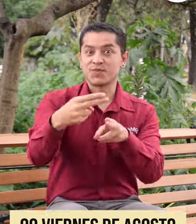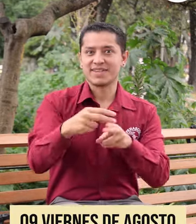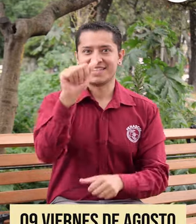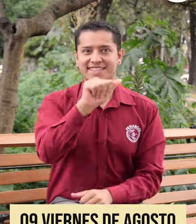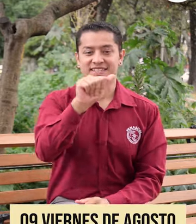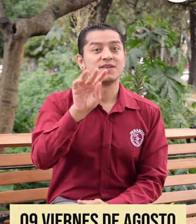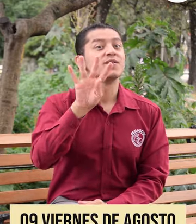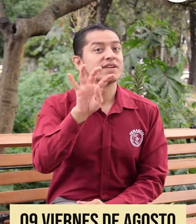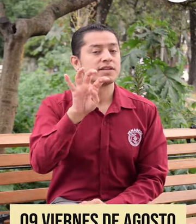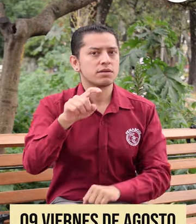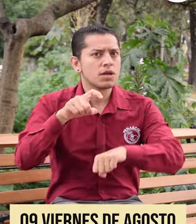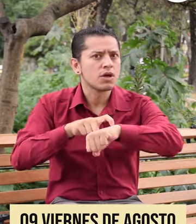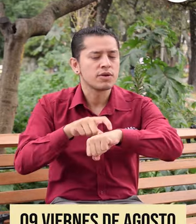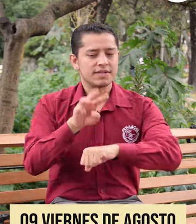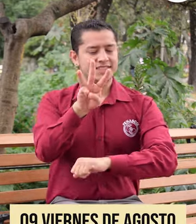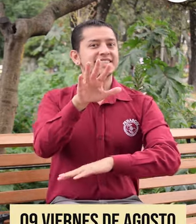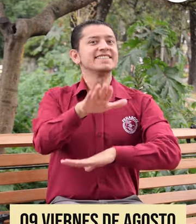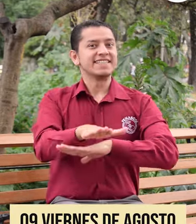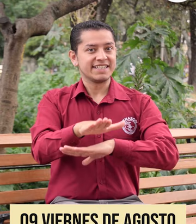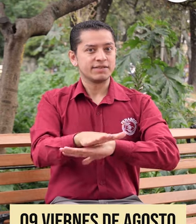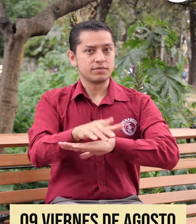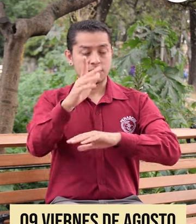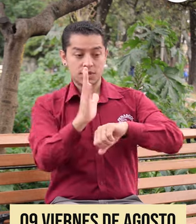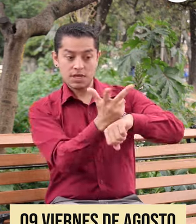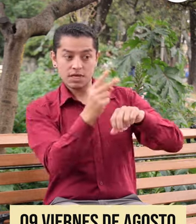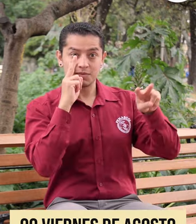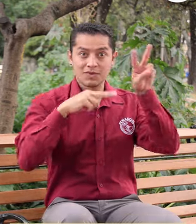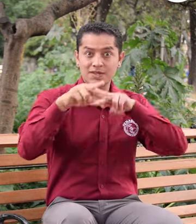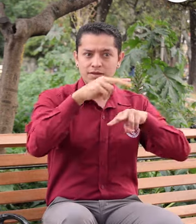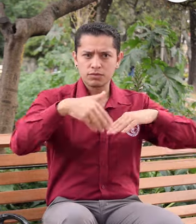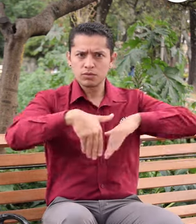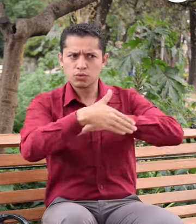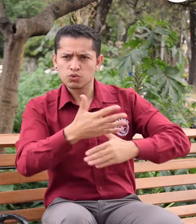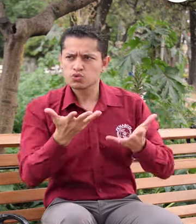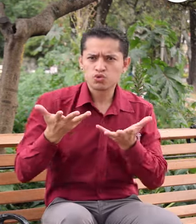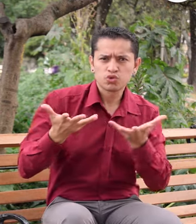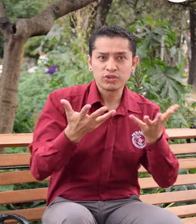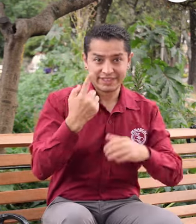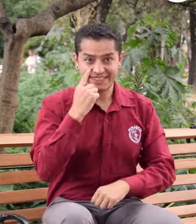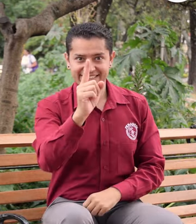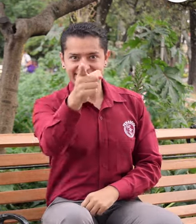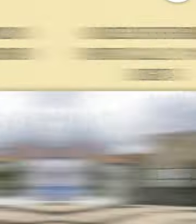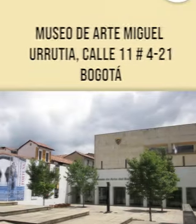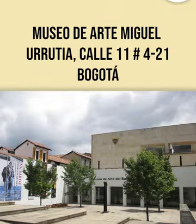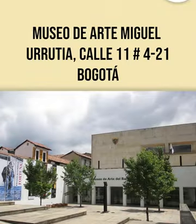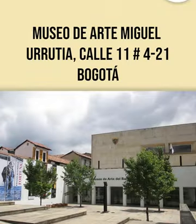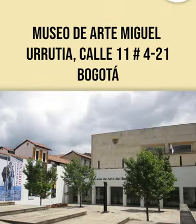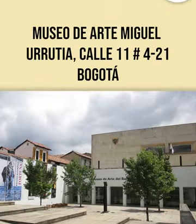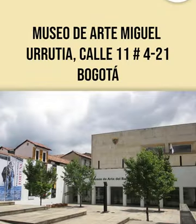El próximo 9 de agosto, a las 3 de la tarde, mira las indicaciones y dirección del Museo de Arte Miguel